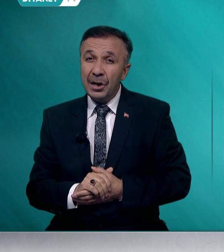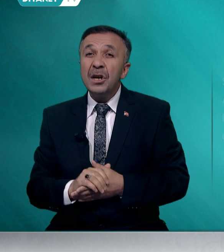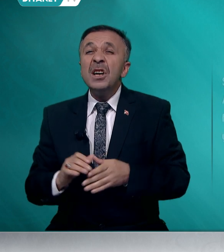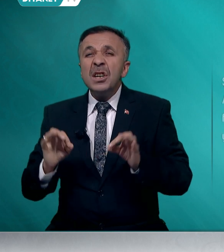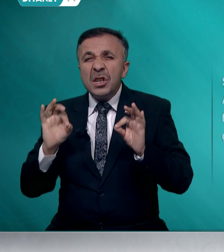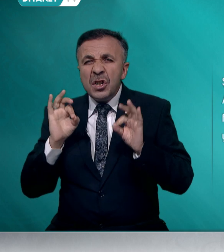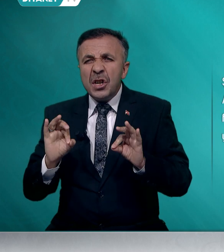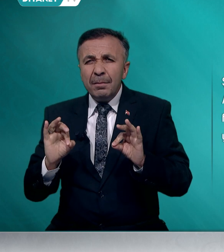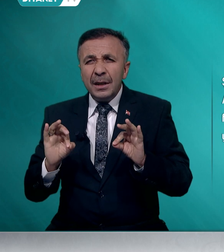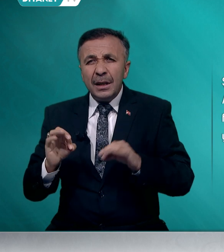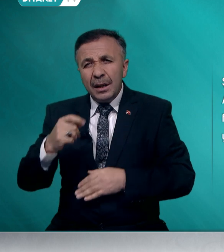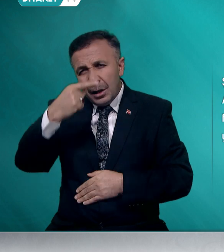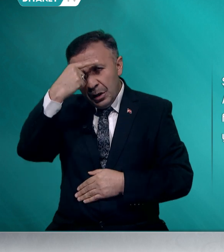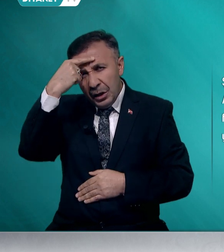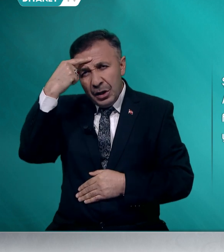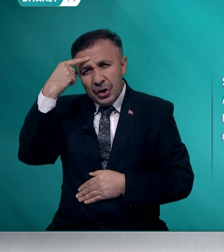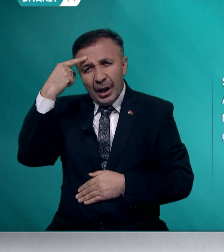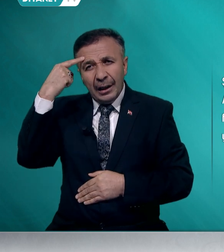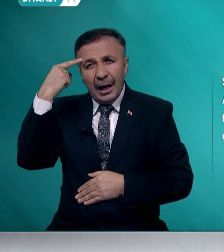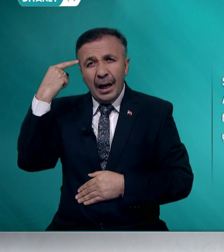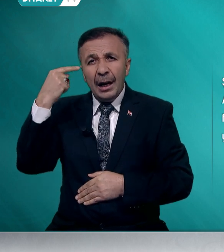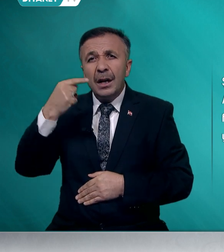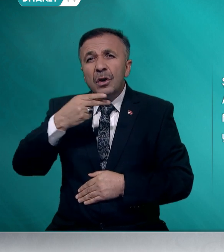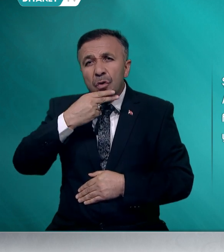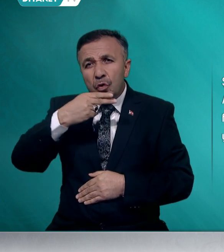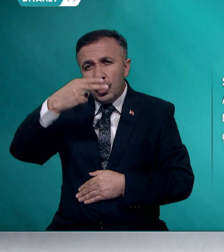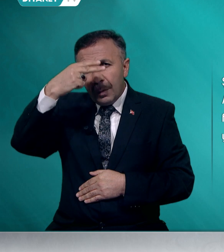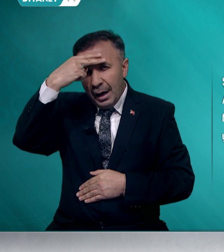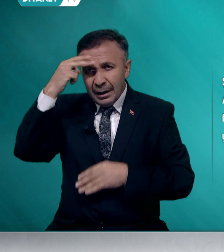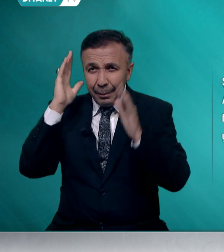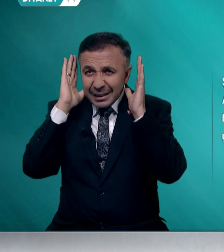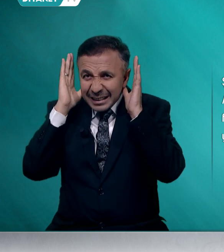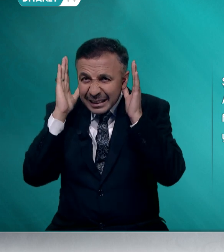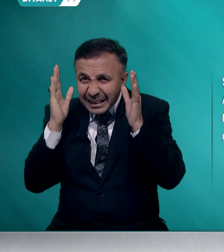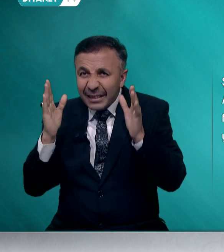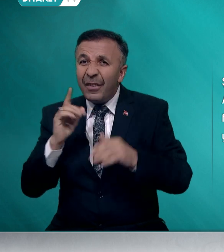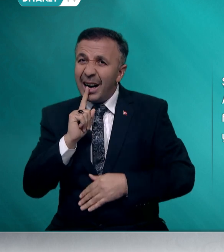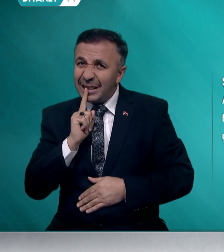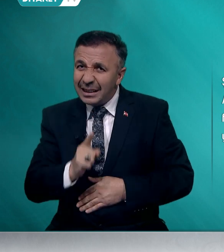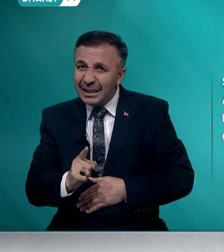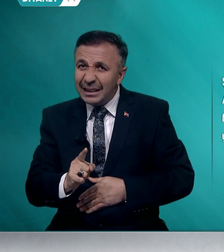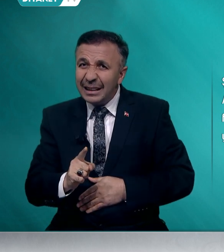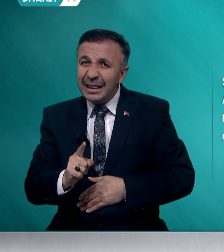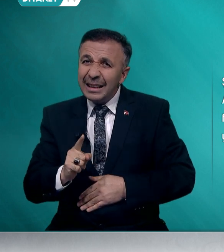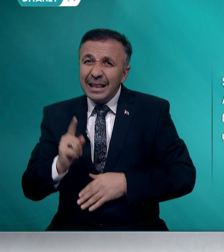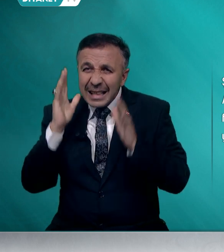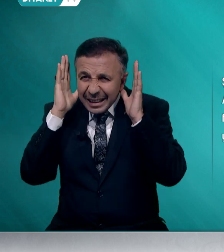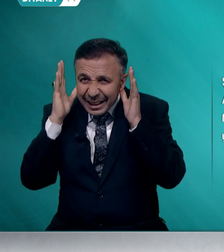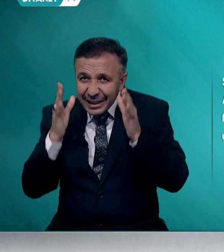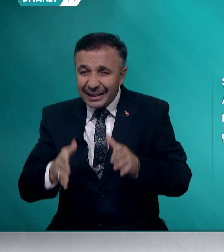Şimdi inşallah cuma namazının farzını kılacağız.